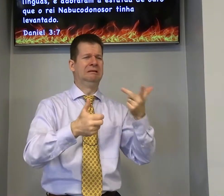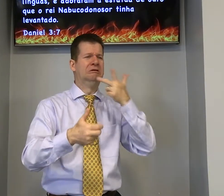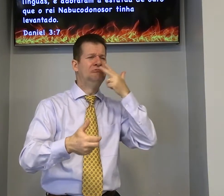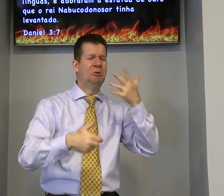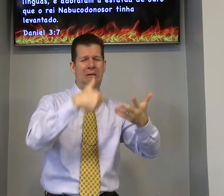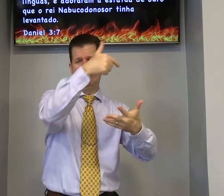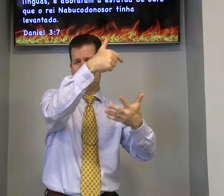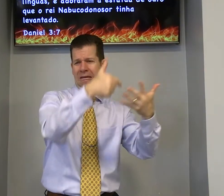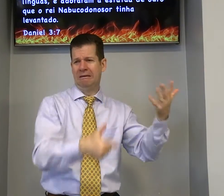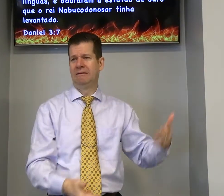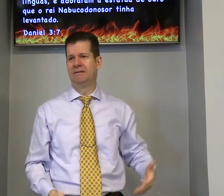bebe fuma